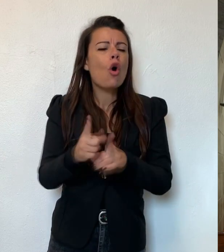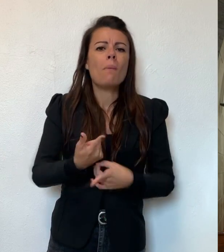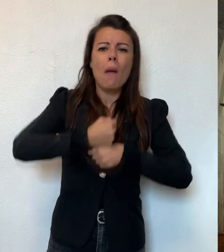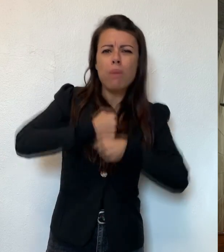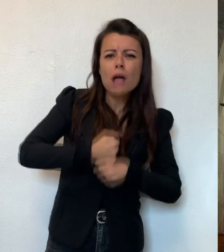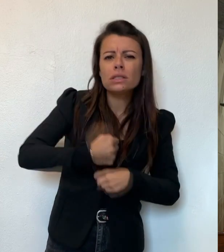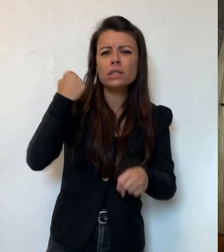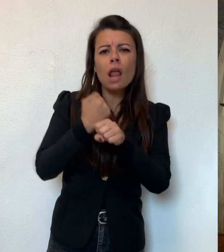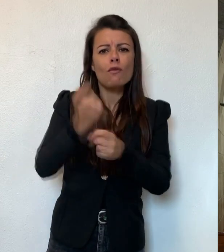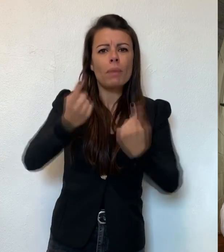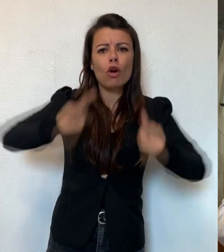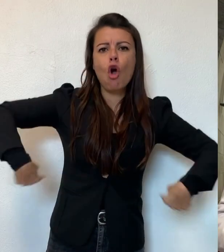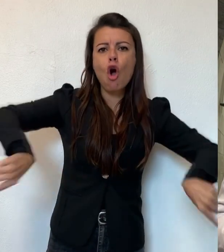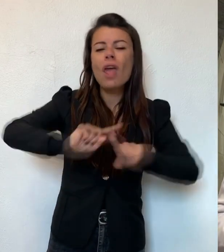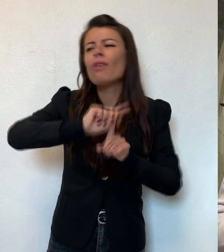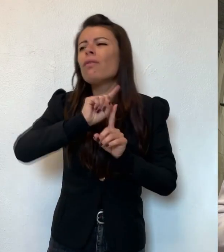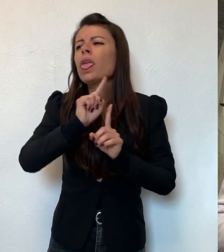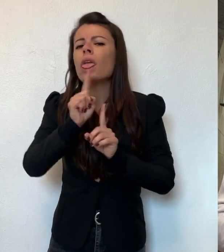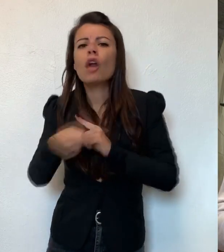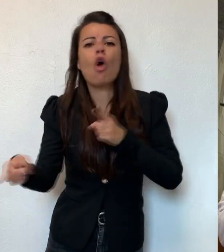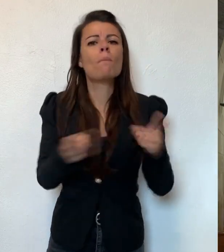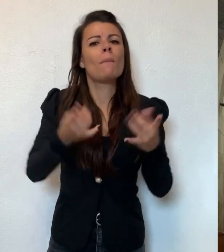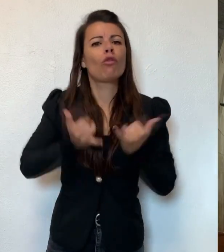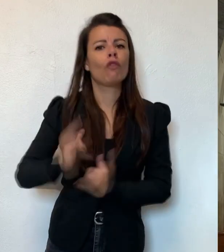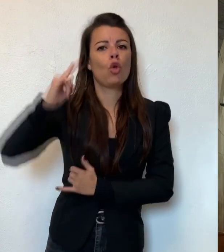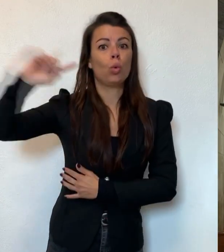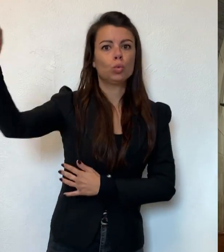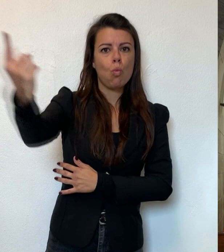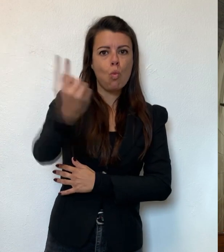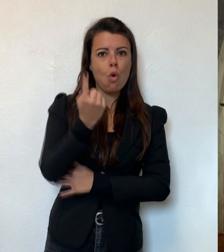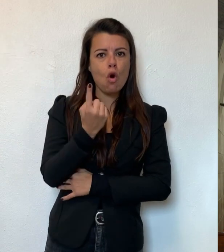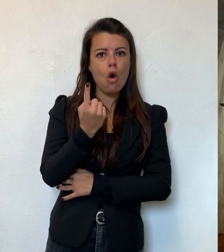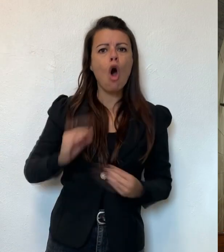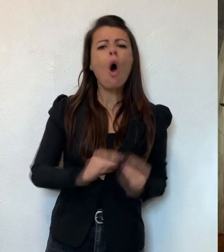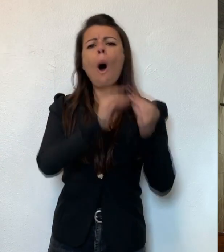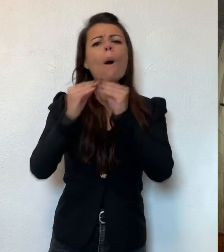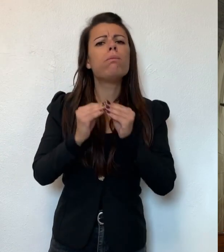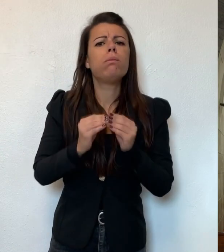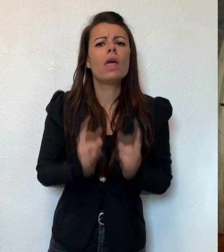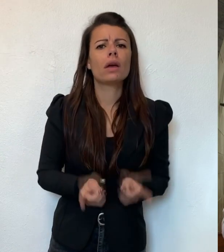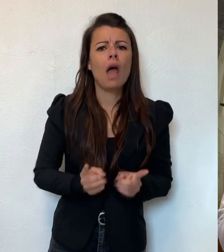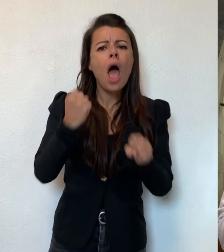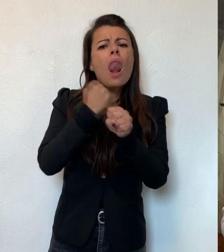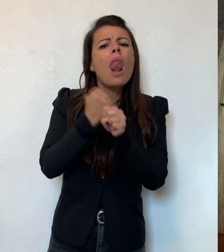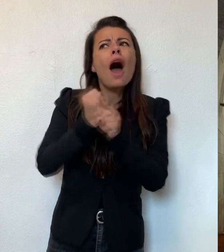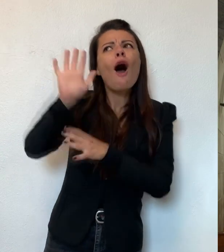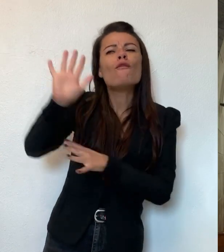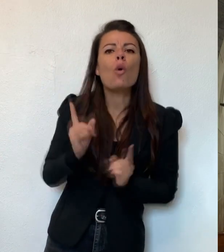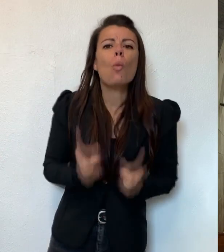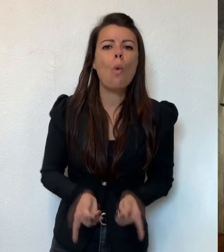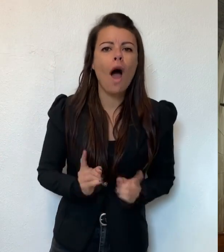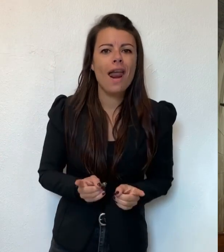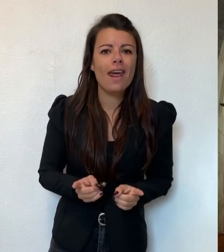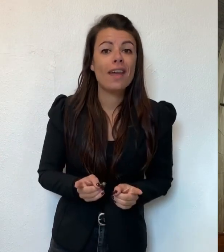lavoro per noi fino a mandare il suo figlio. L'opera è proprio quella, qual è questa opera, qual è questo lavoro?